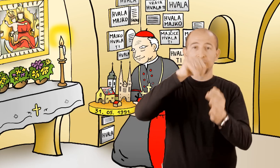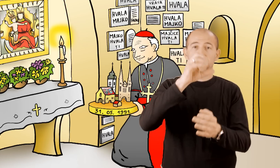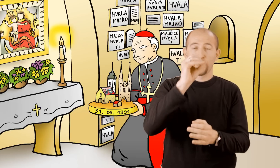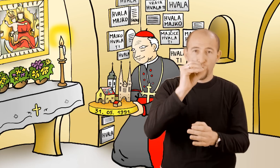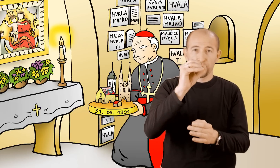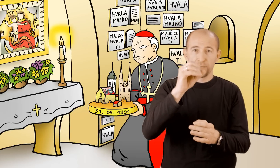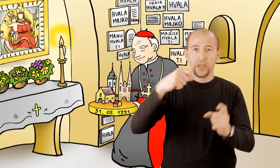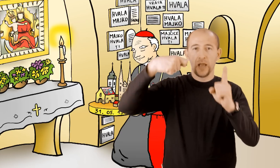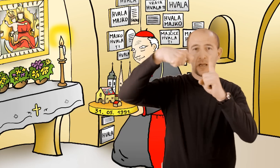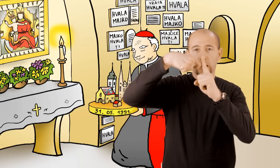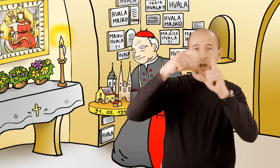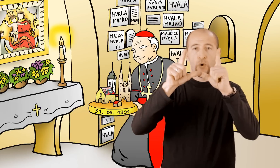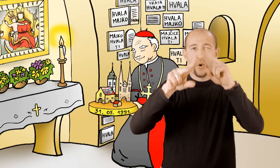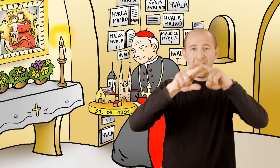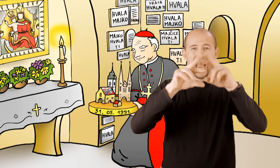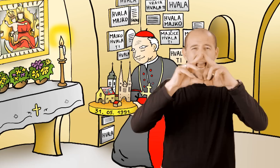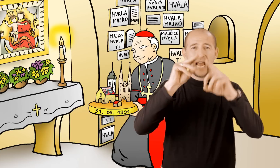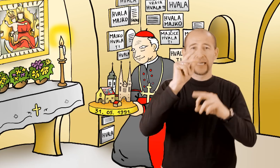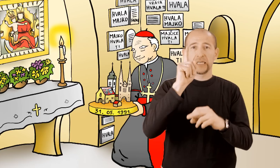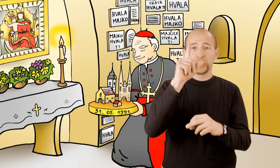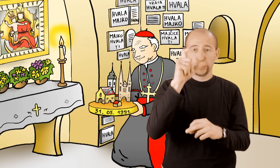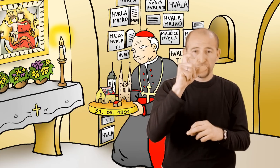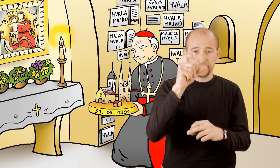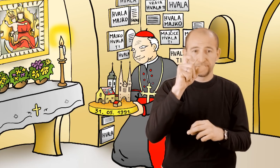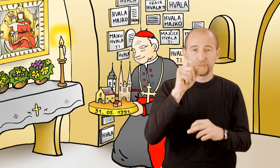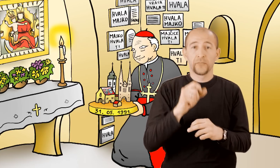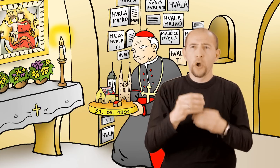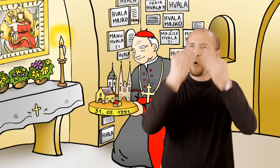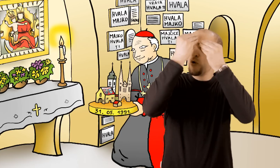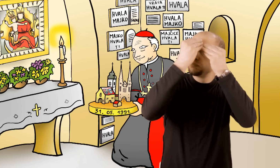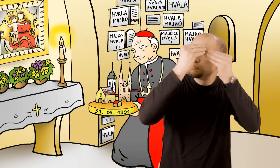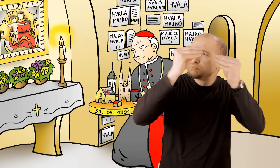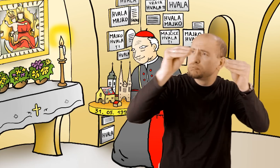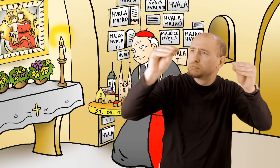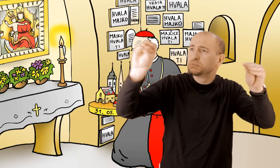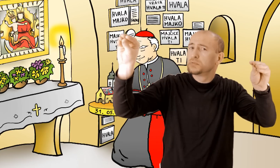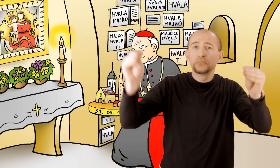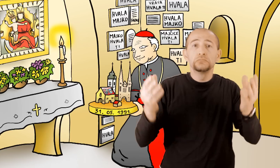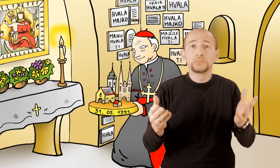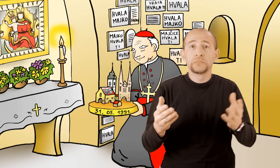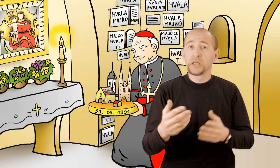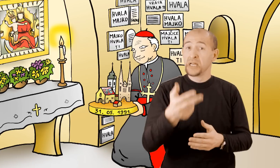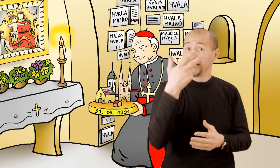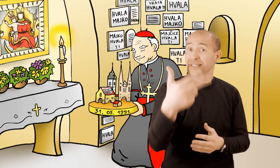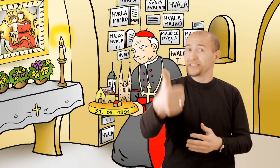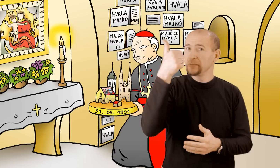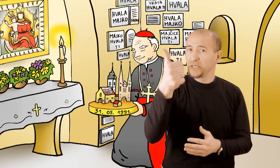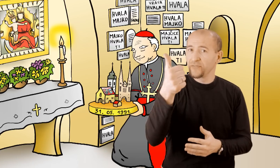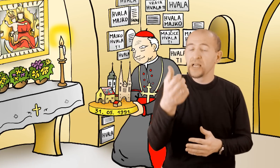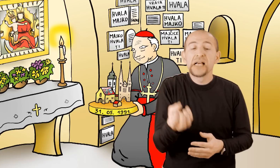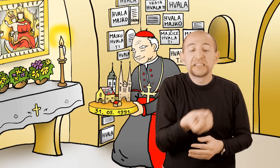1991. majku Božiju od kamenitih vrata zaštitnicom grada Zagreba.